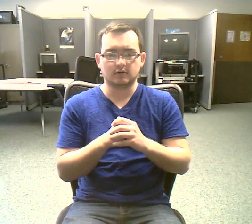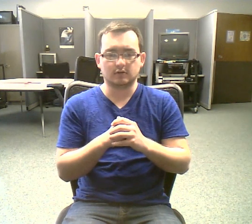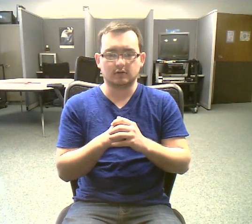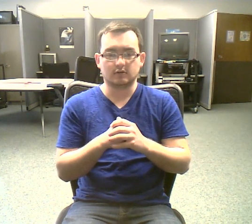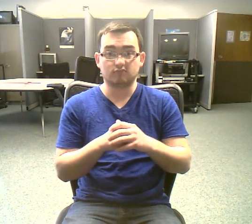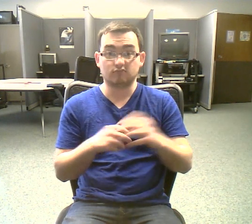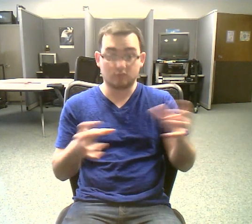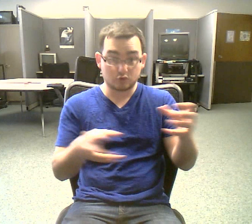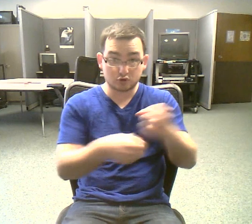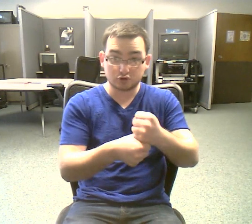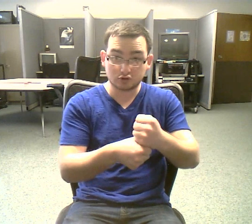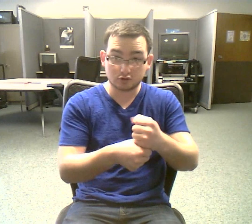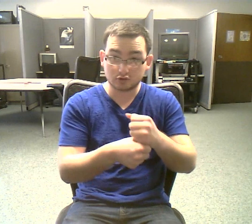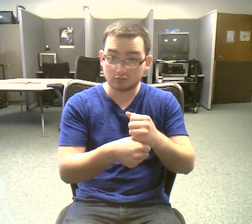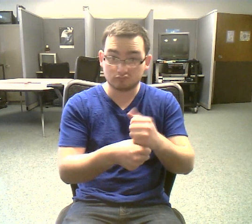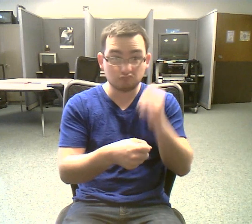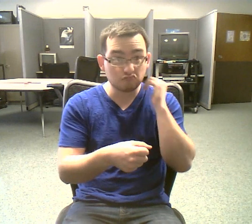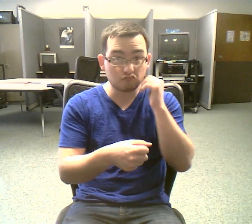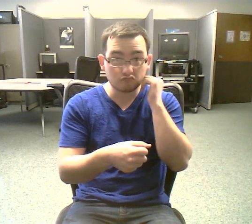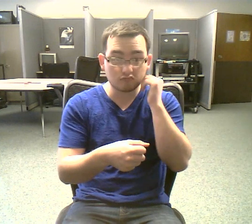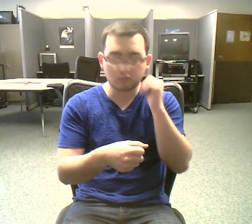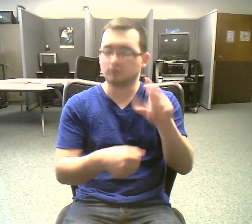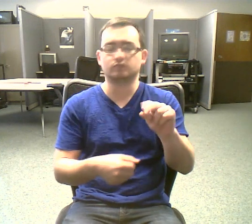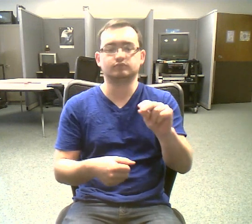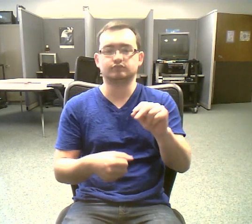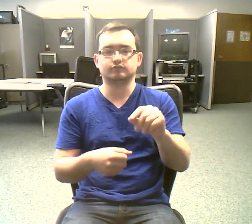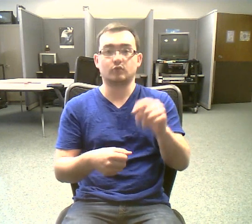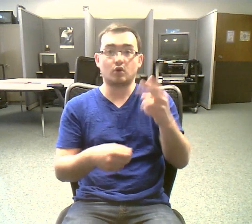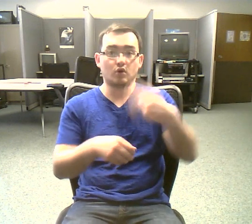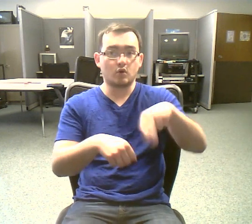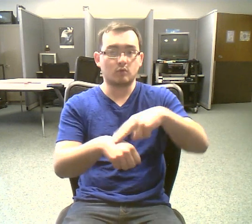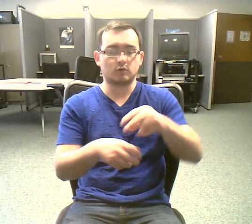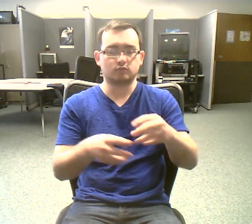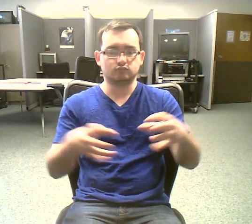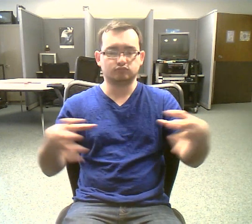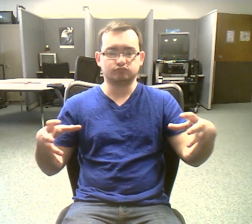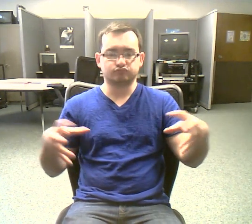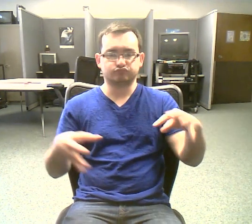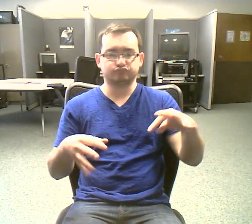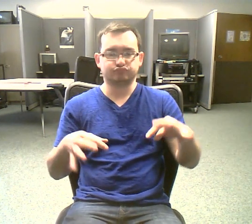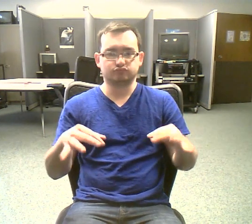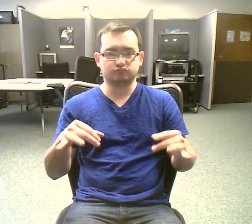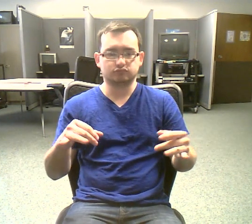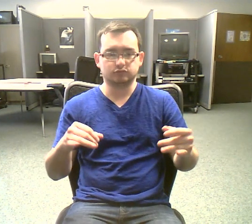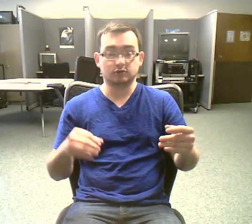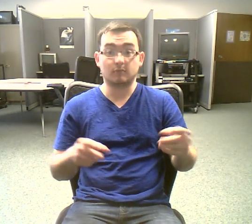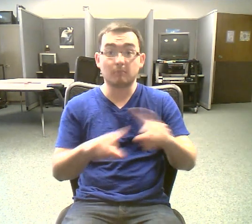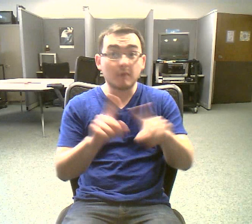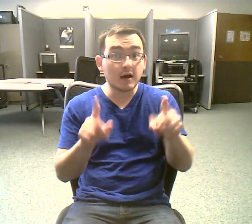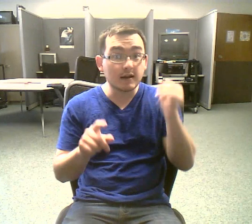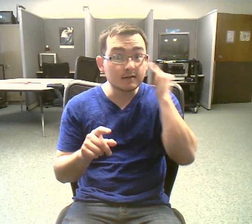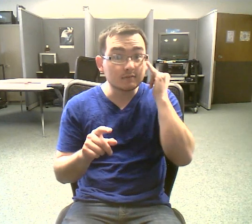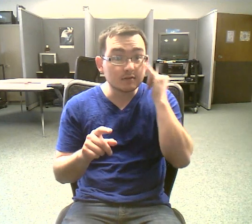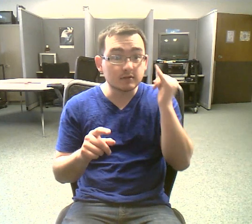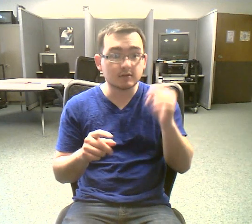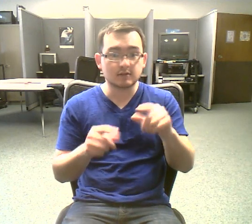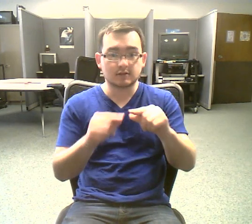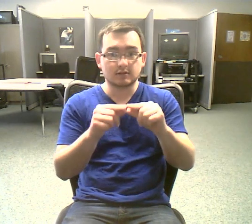called chromatin. When it's time for the cell to reproduce, they condense and wrap up very, very tightly. The tightly